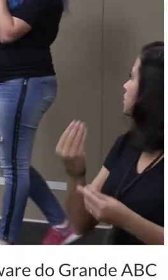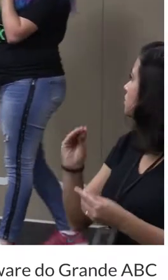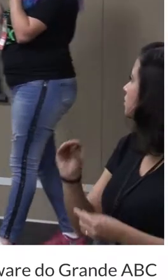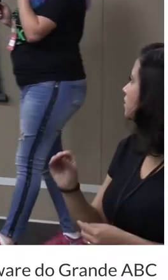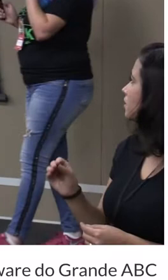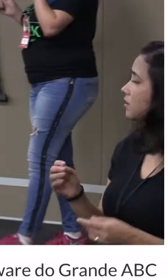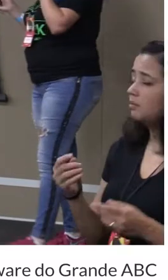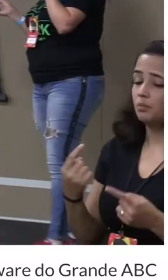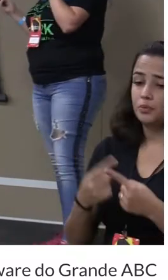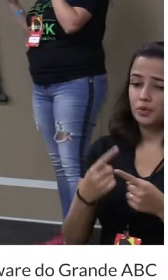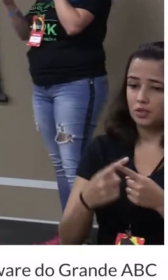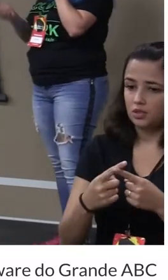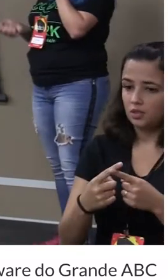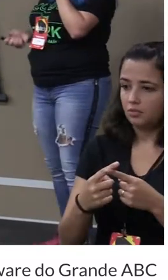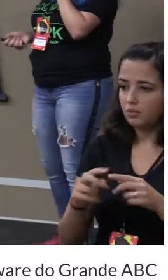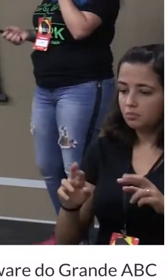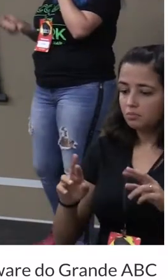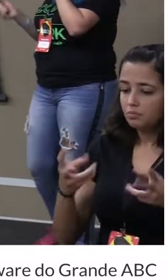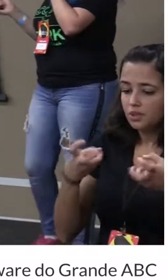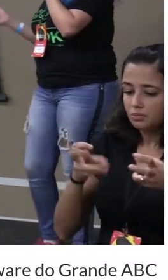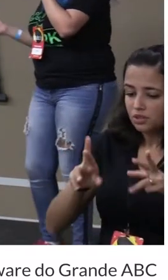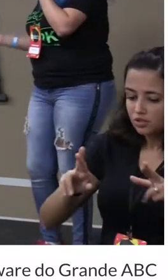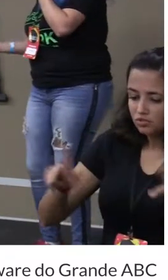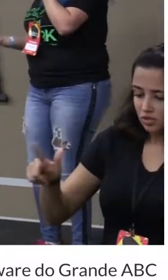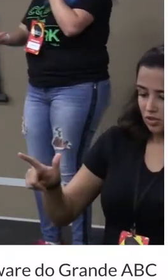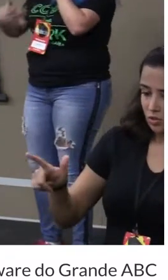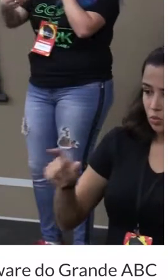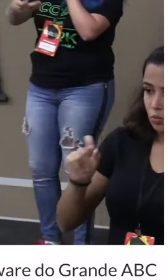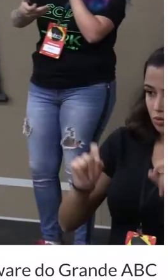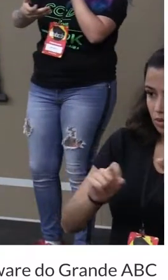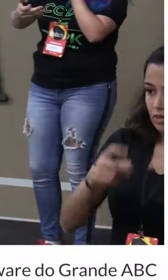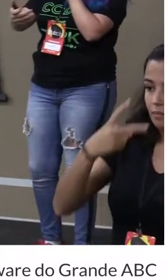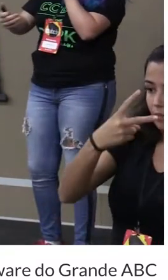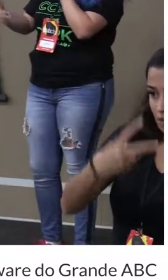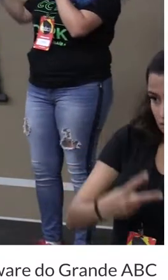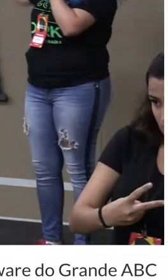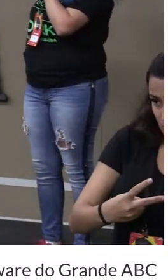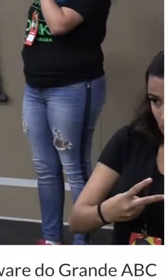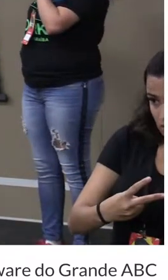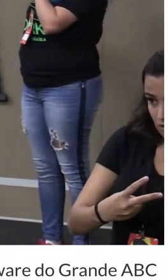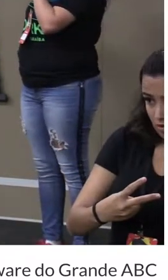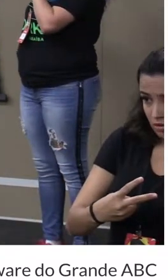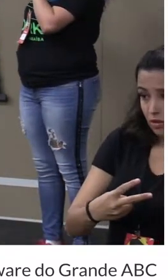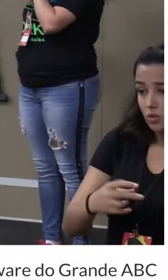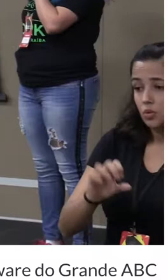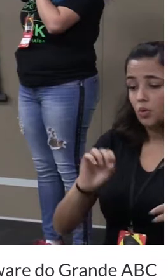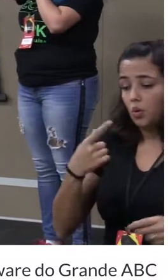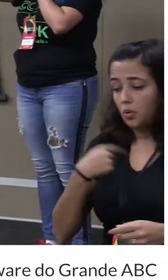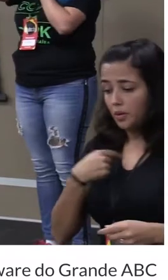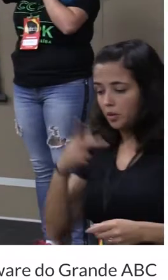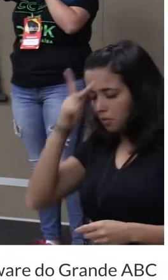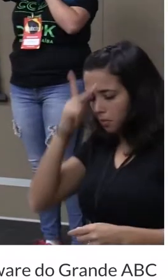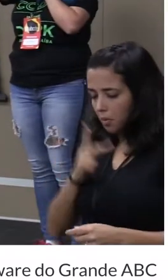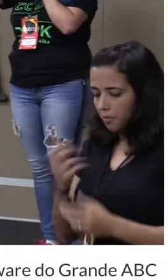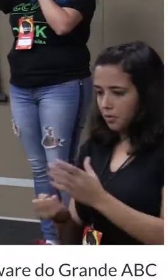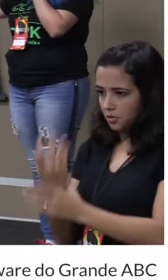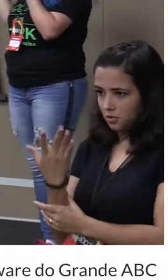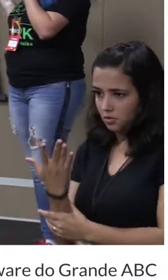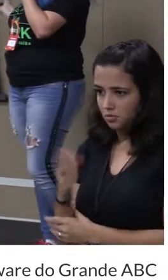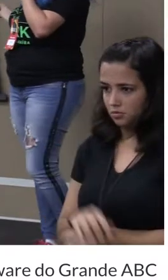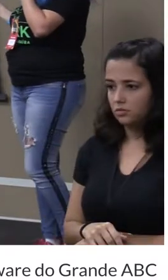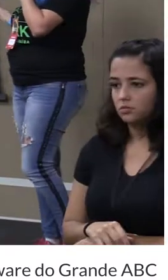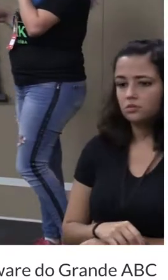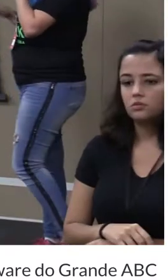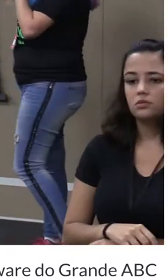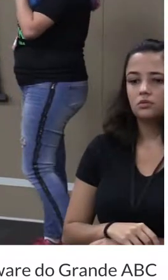que colocar um ifem? Para eu conseguir diferenciar o que realmente veio do HTML e o que foi eu que criei, ele que criou, você que criou,